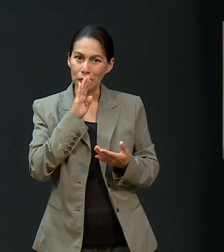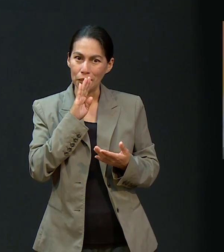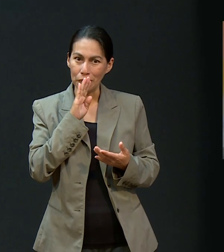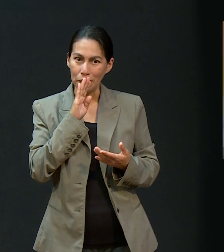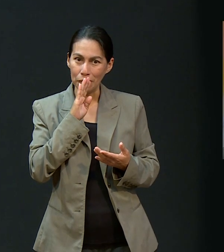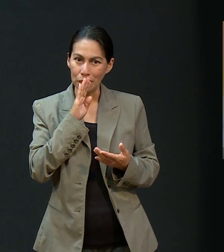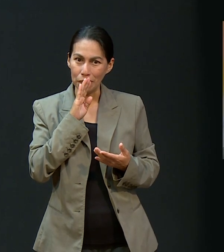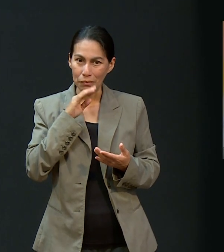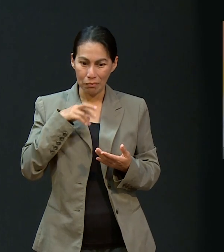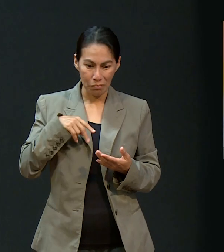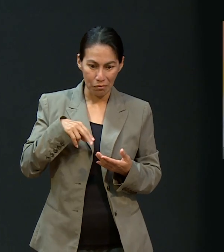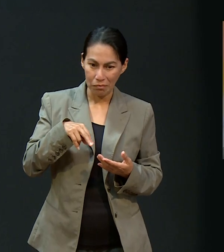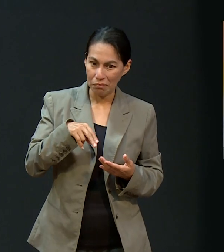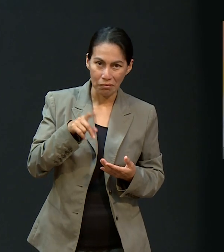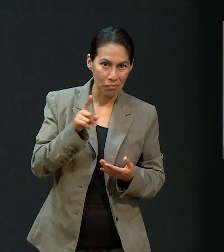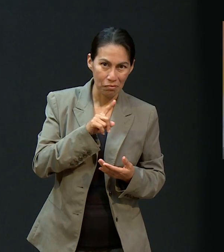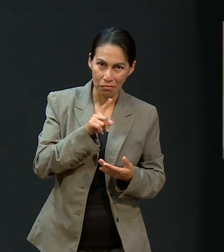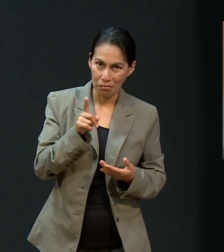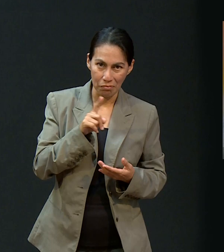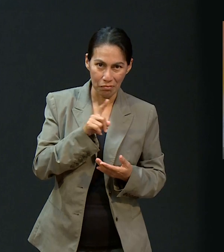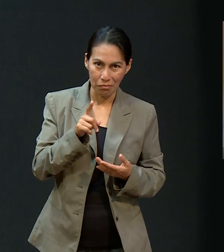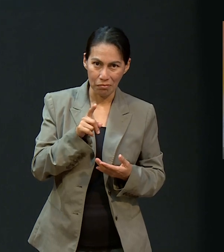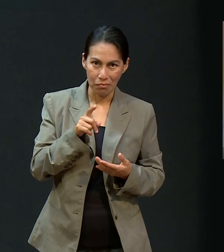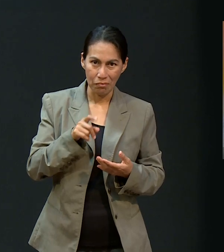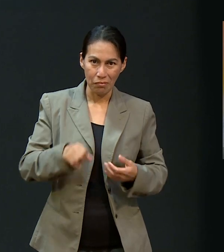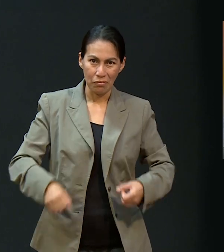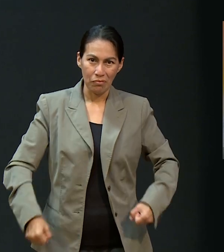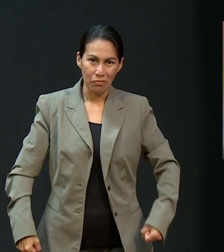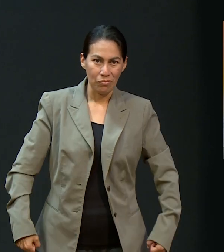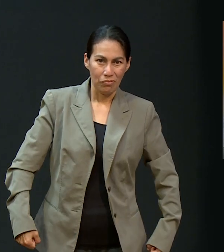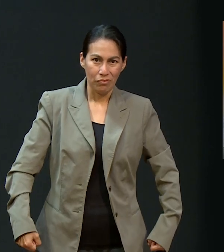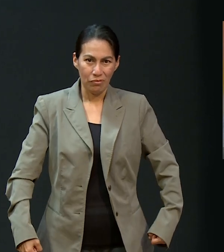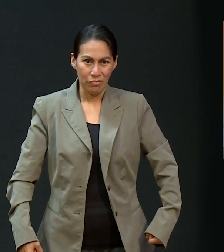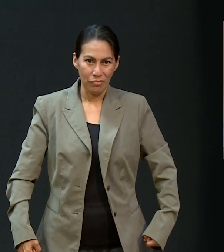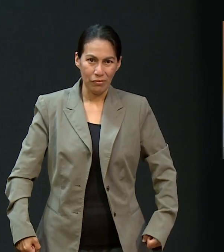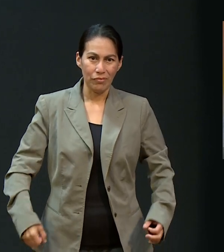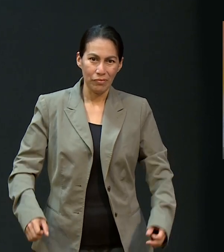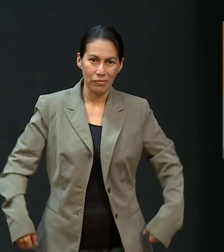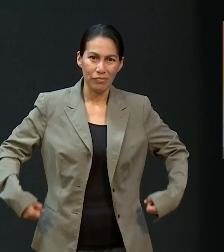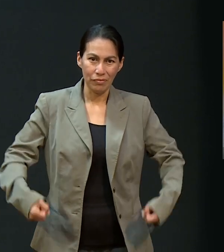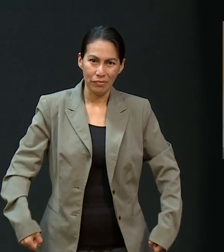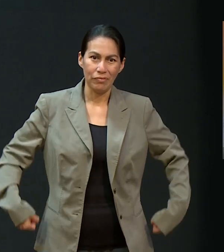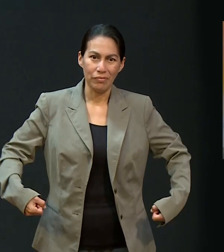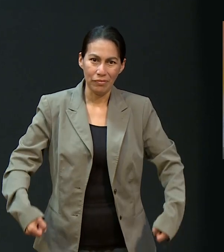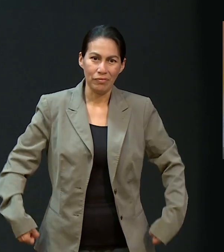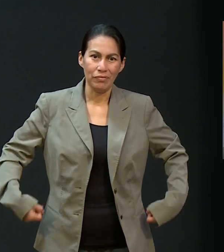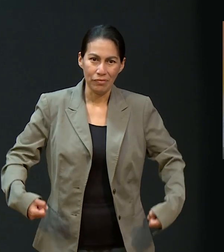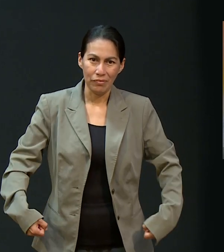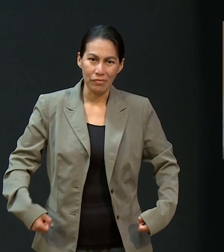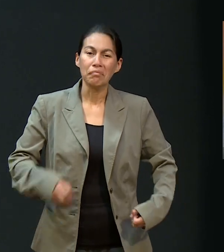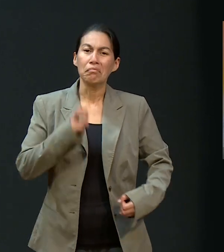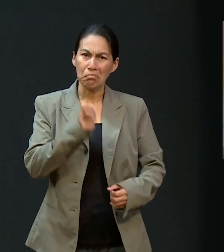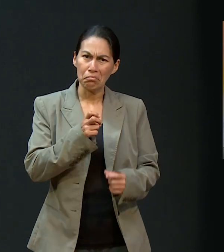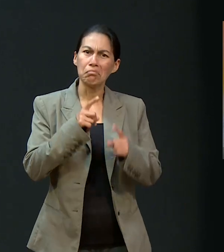empezó, ya luego no caminaba. Utilizó muletas, luego silla de ruedas.